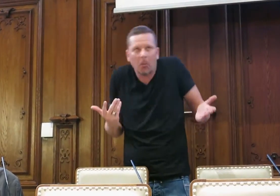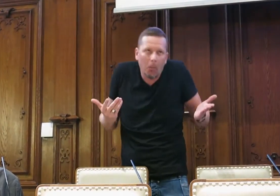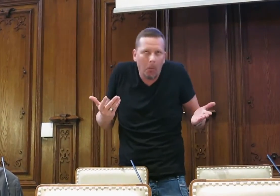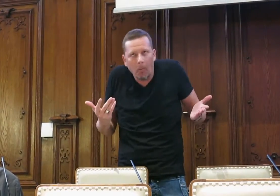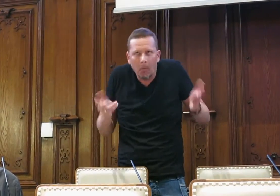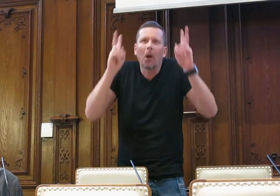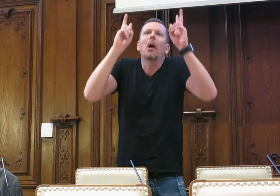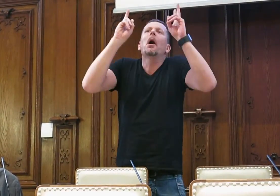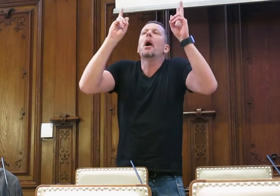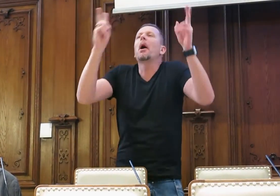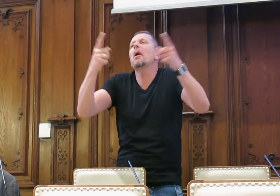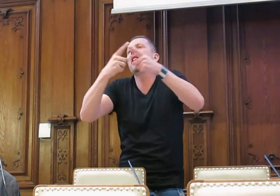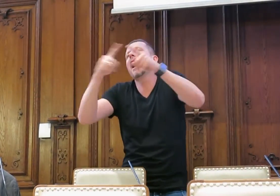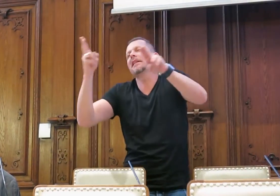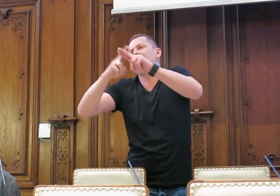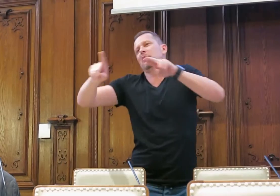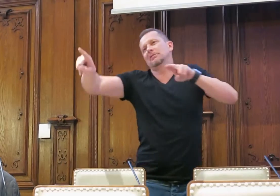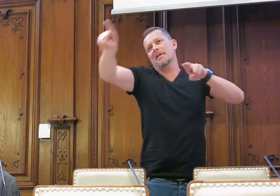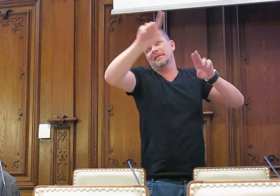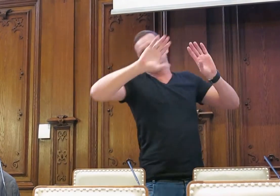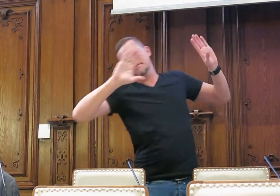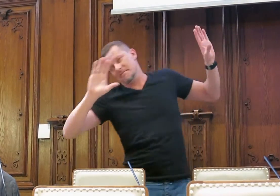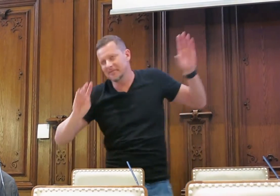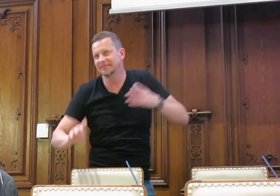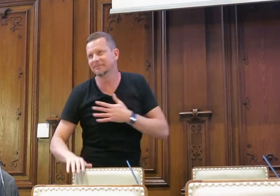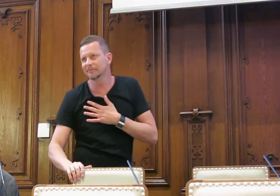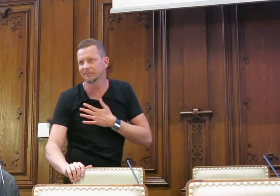Das die Frage, ob das mein Glück oder mein Pech ist, aber das sollen andere Blöcke sein.